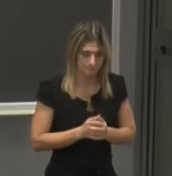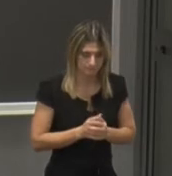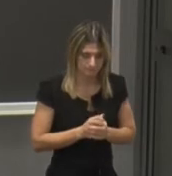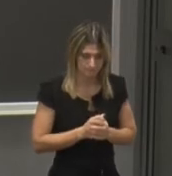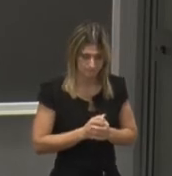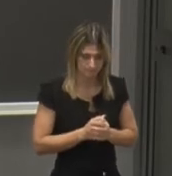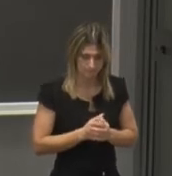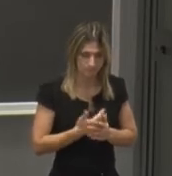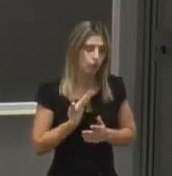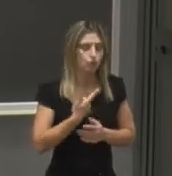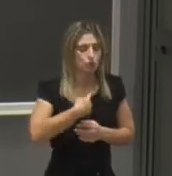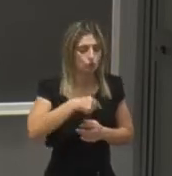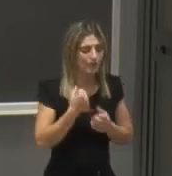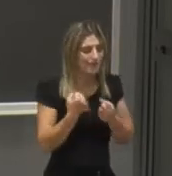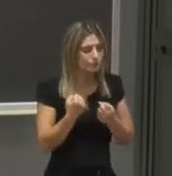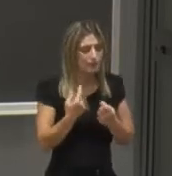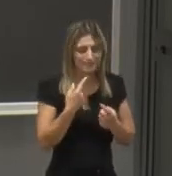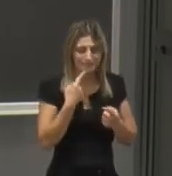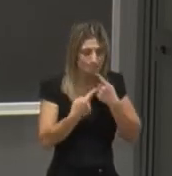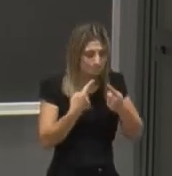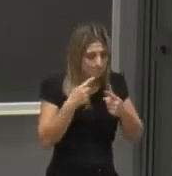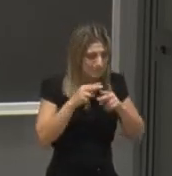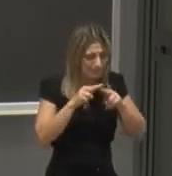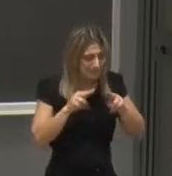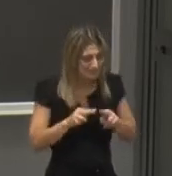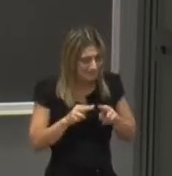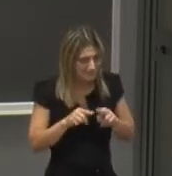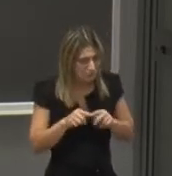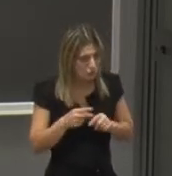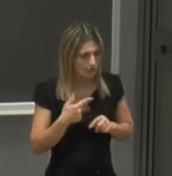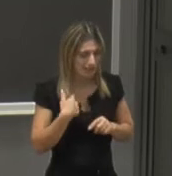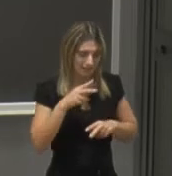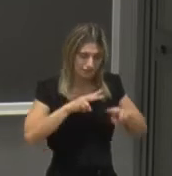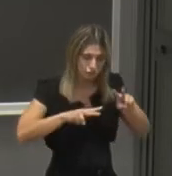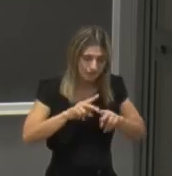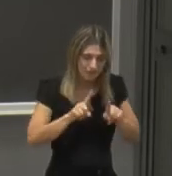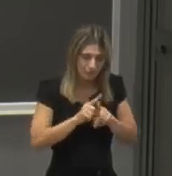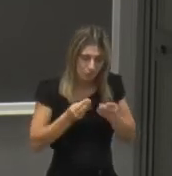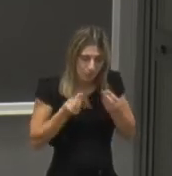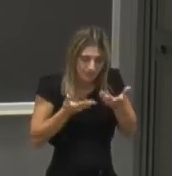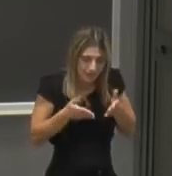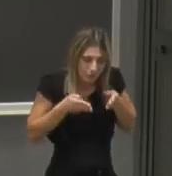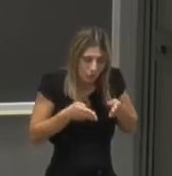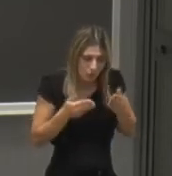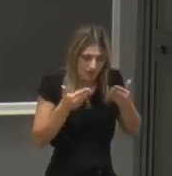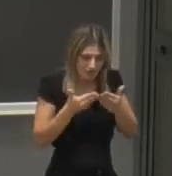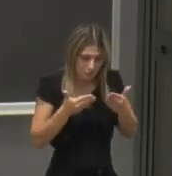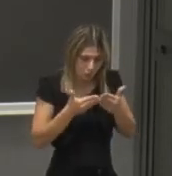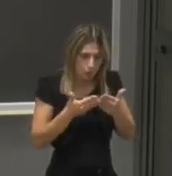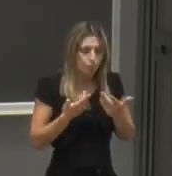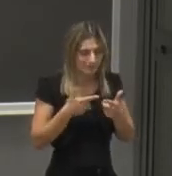delle fortissime relazioni internazionali cerchiamo anche di offrire dei corsi di studio